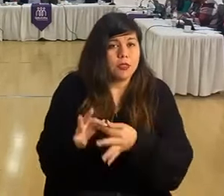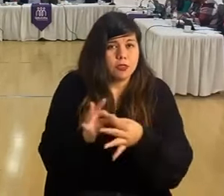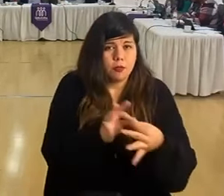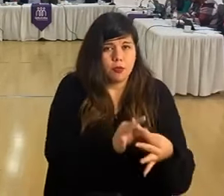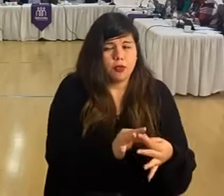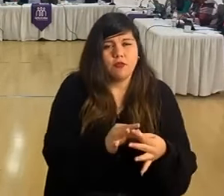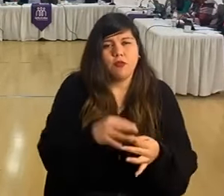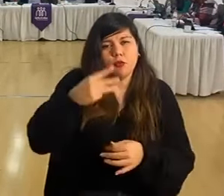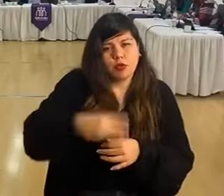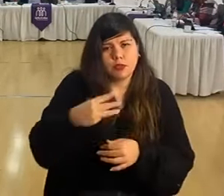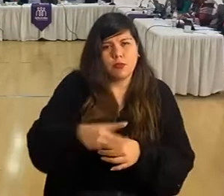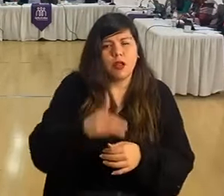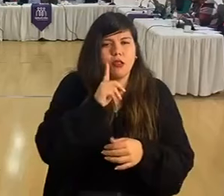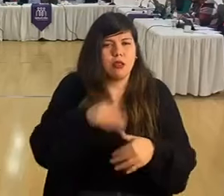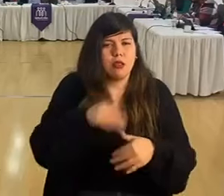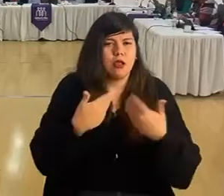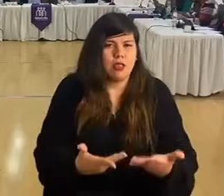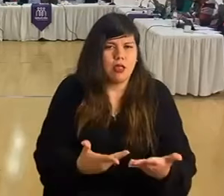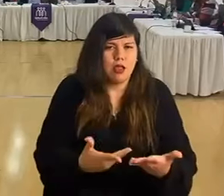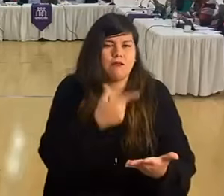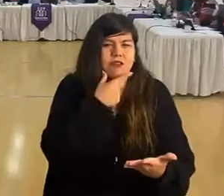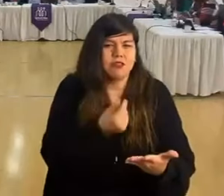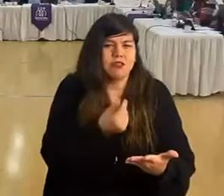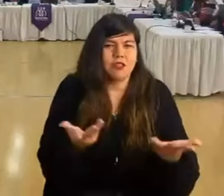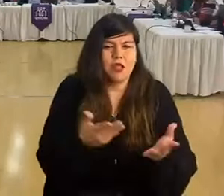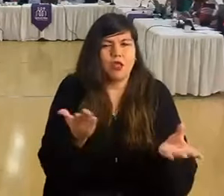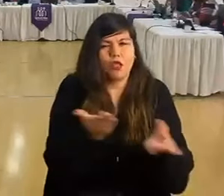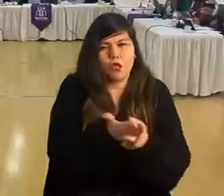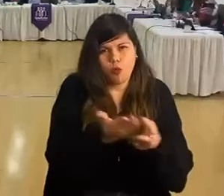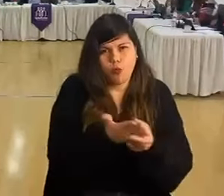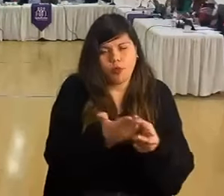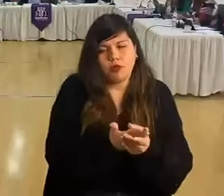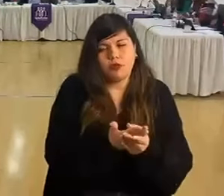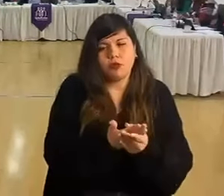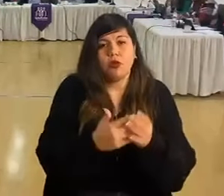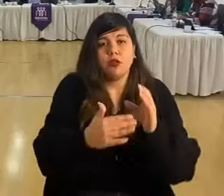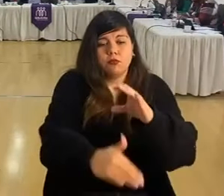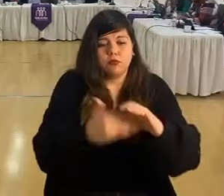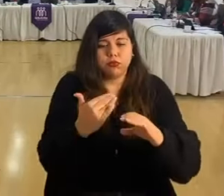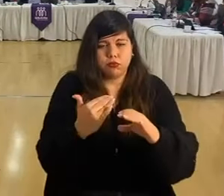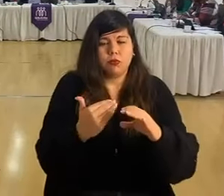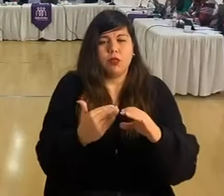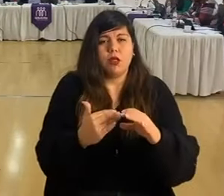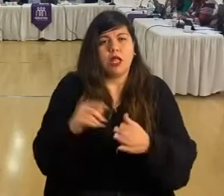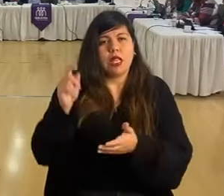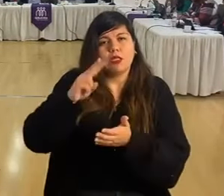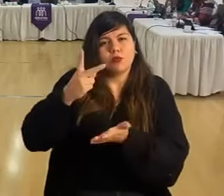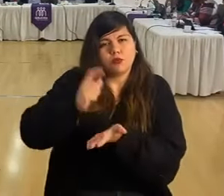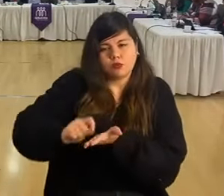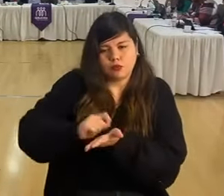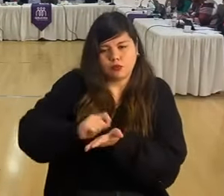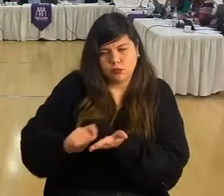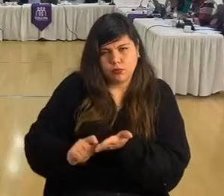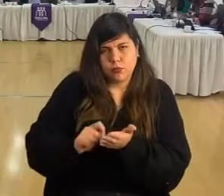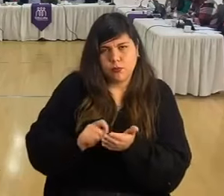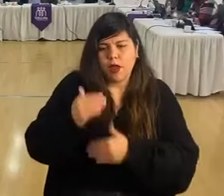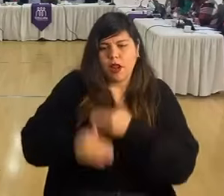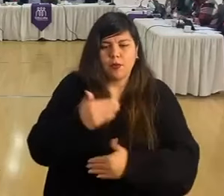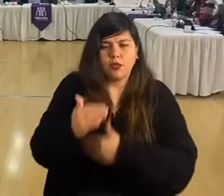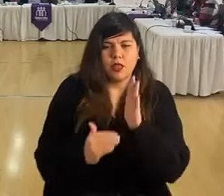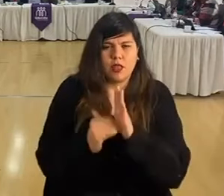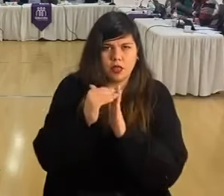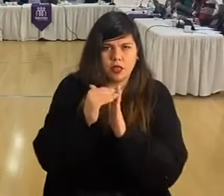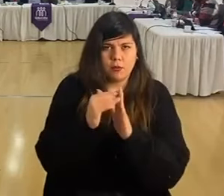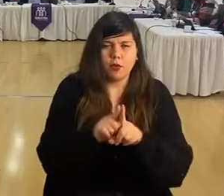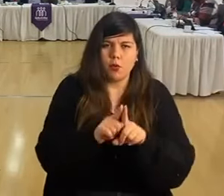el municipio tiene que facilitar documentación y ser recepcionada por la subsecretaría para ir procediendo con la etapa,